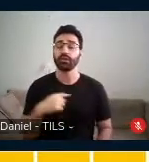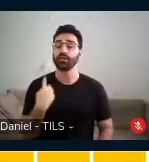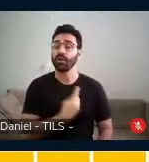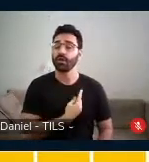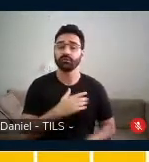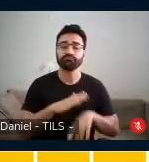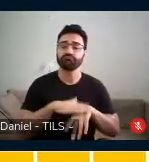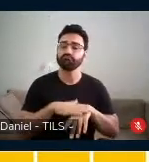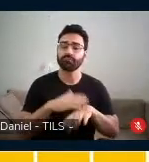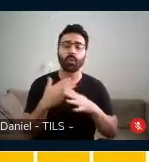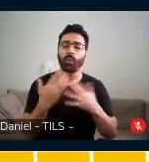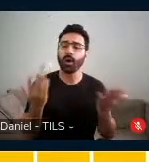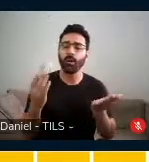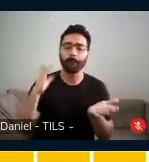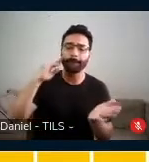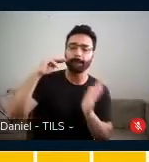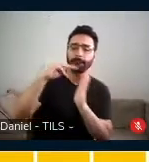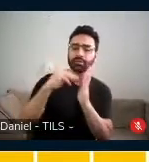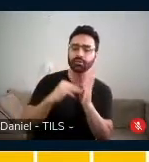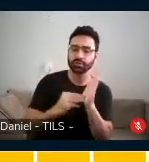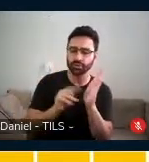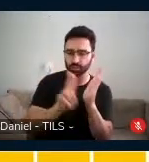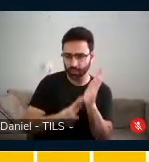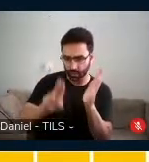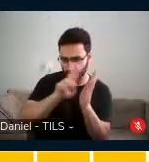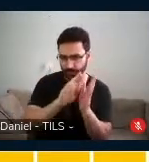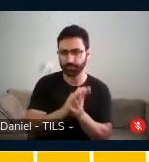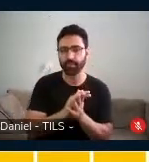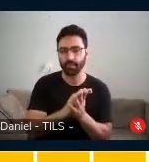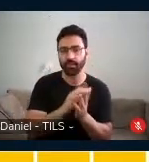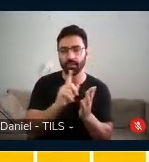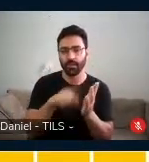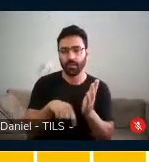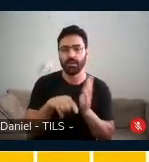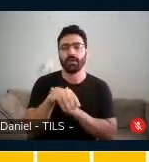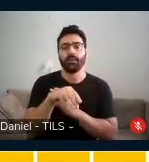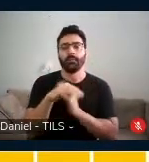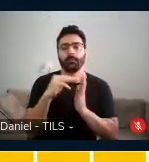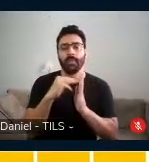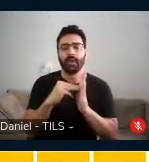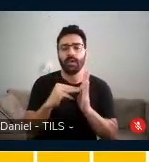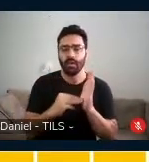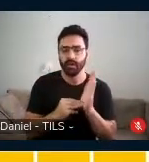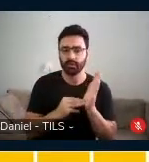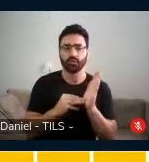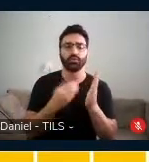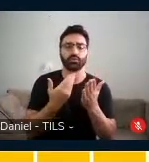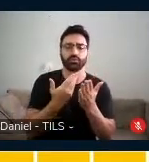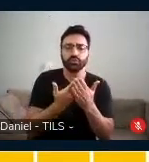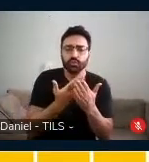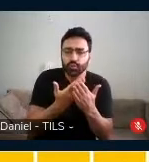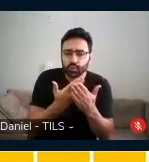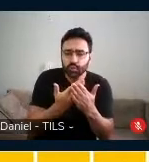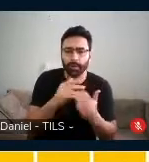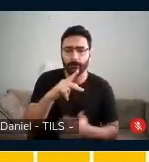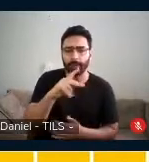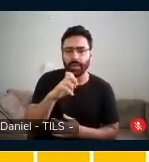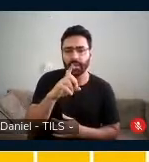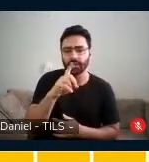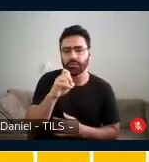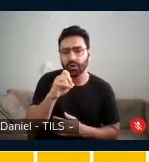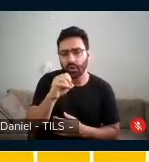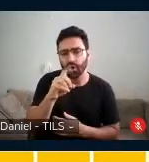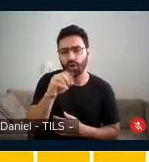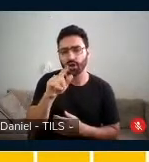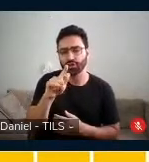nessa nossa pesquisa? A gente usou o método pedológico, que é um método que estuda a unidade do desenvolvimento. Ele é